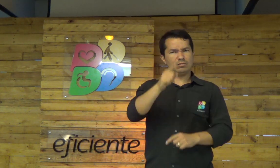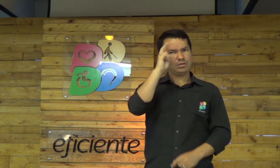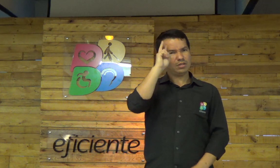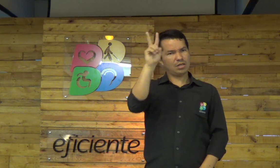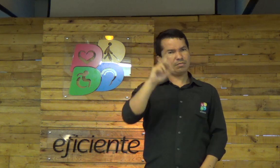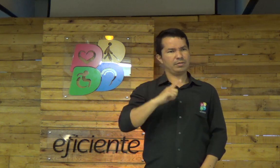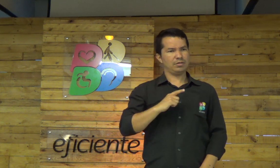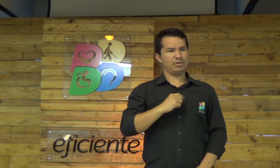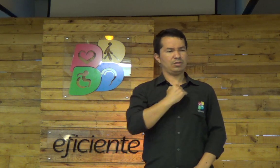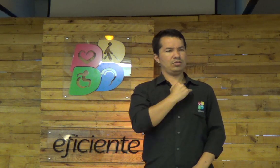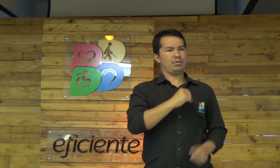porque,